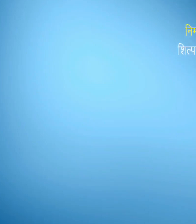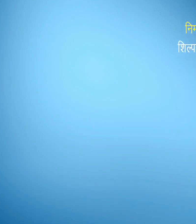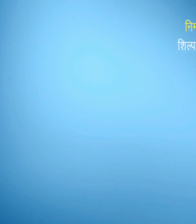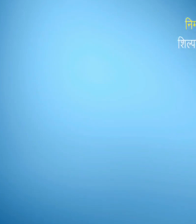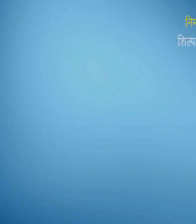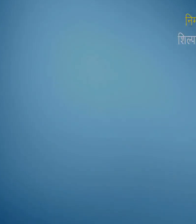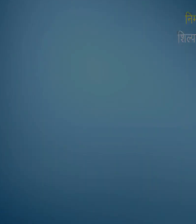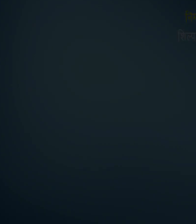सकते हैं